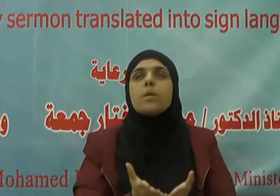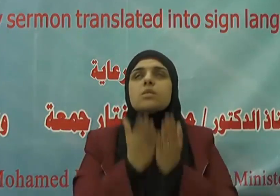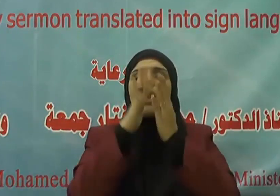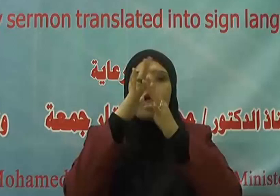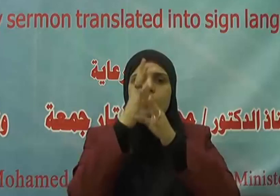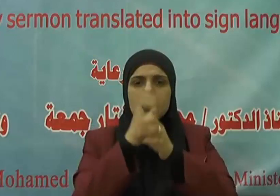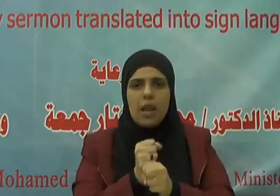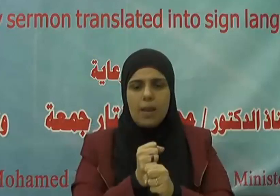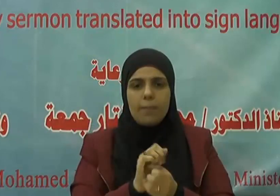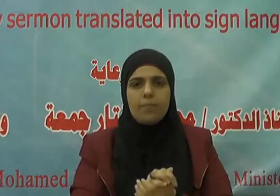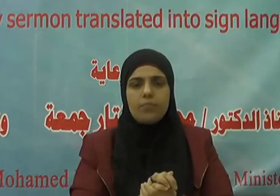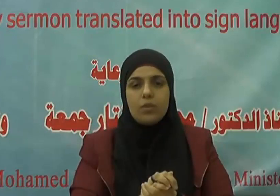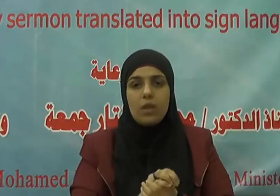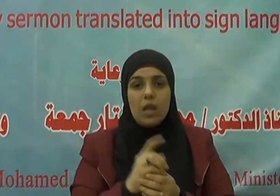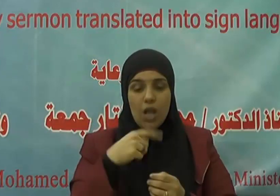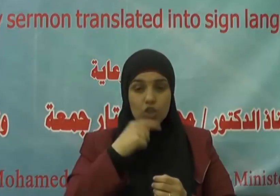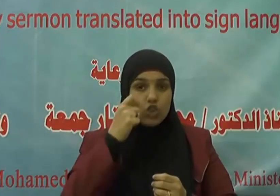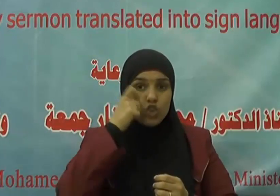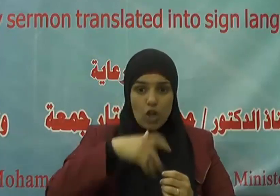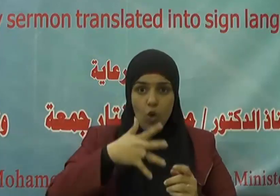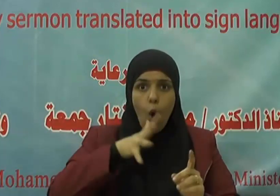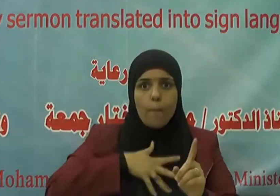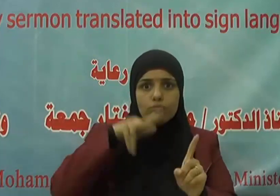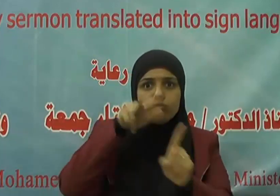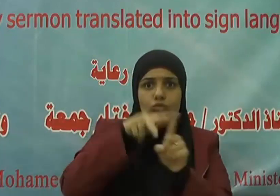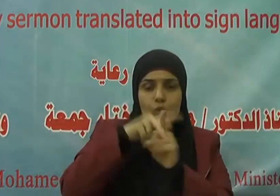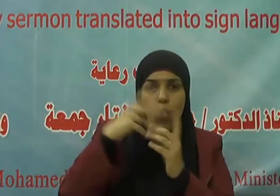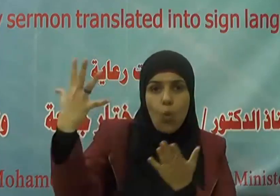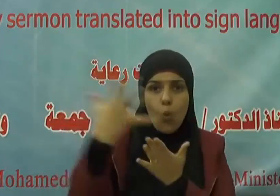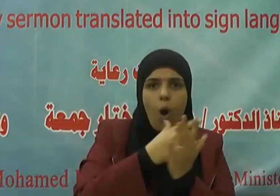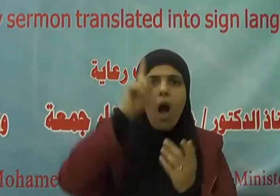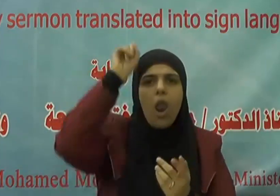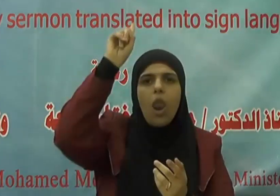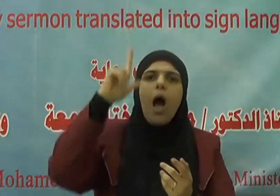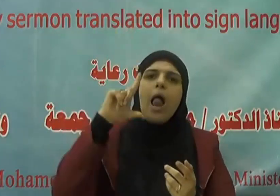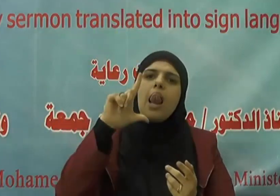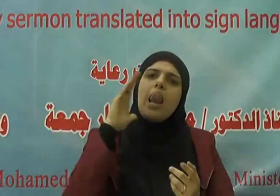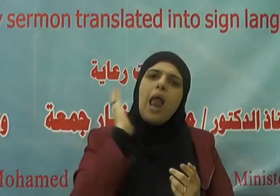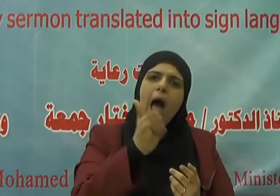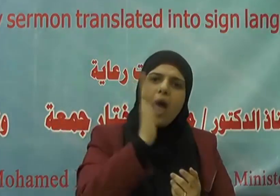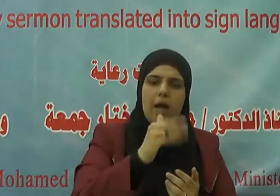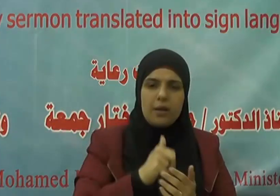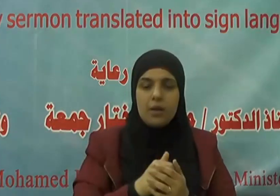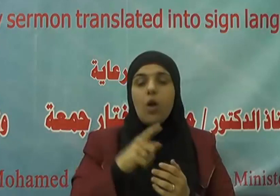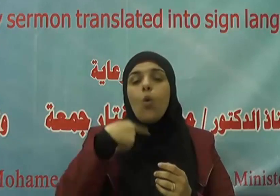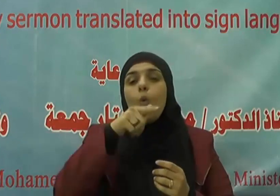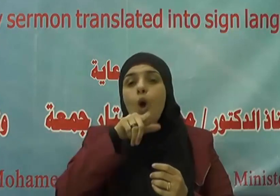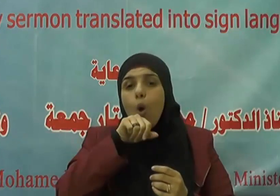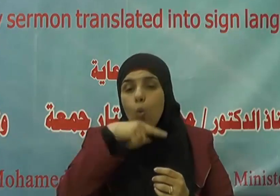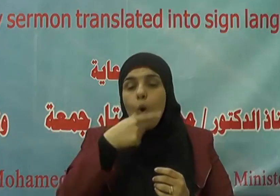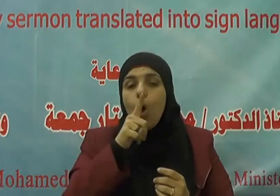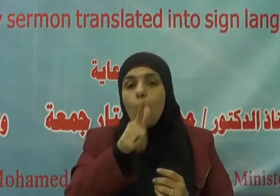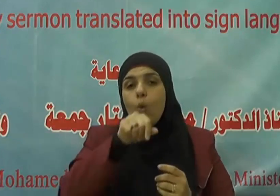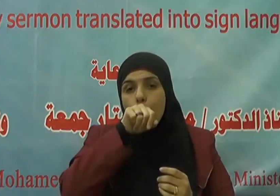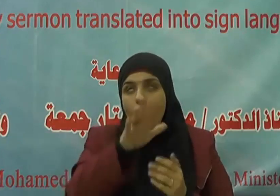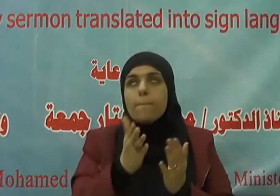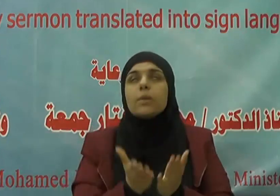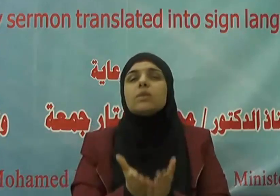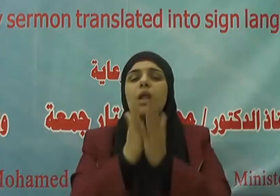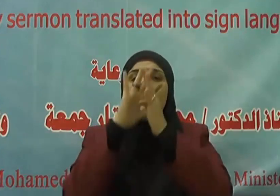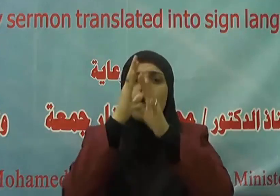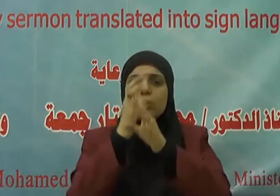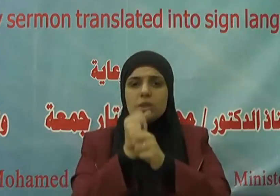وسلم المحتكر ملعون ويقول صلى الله عليه وسلم